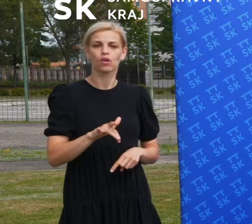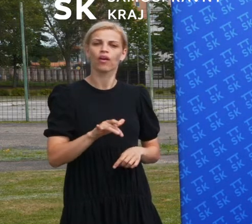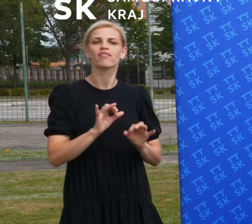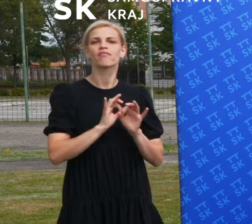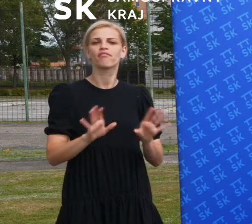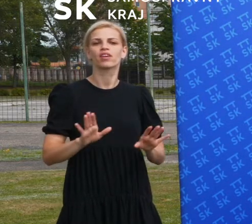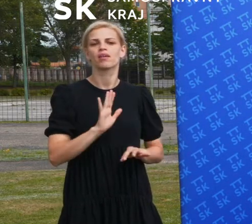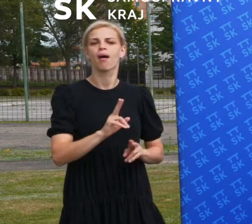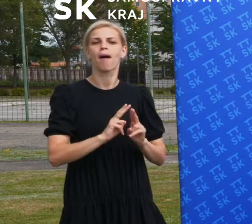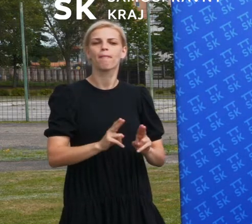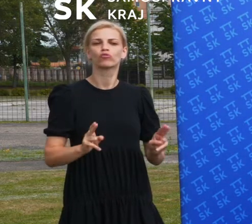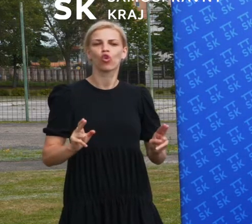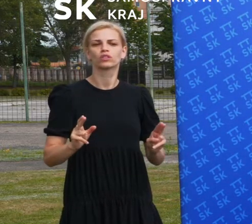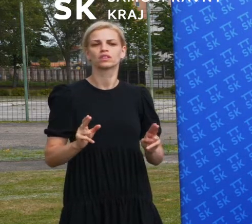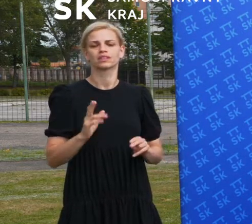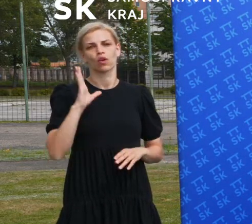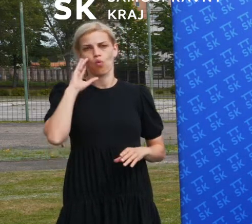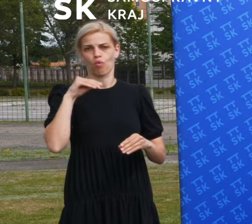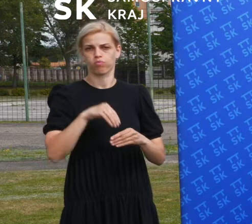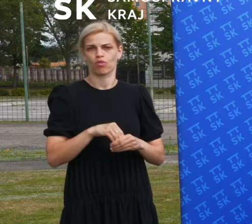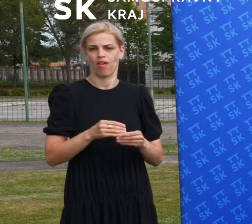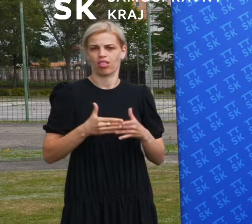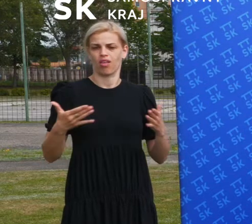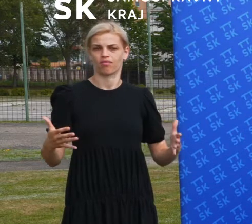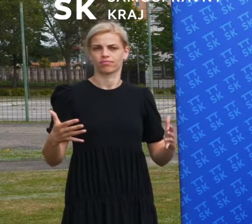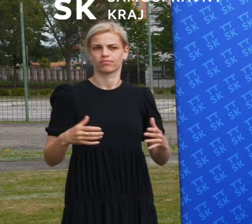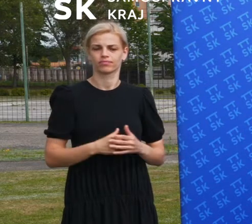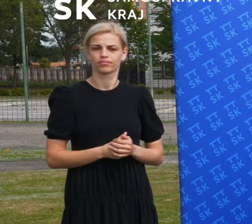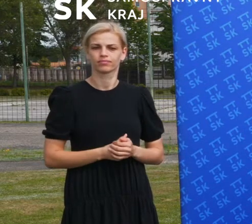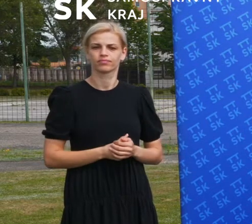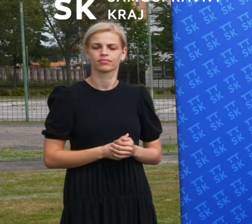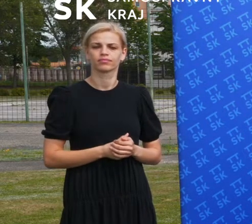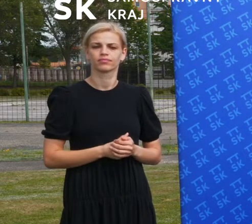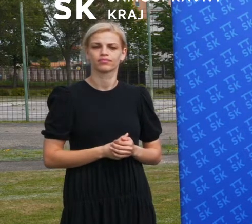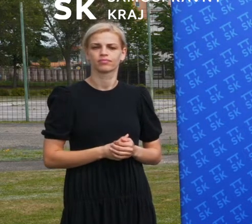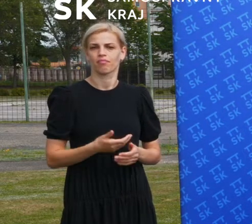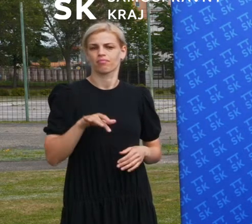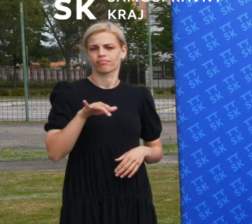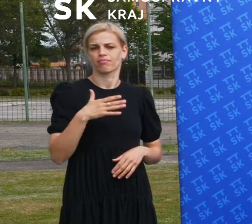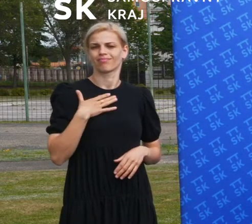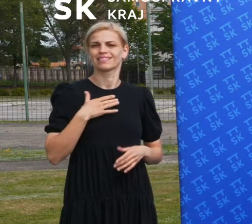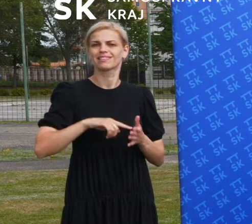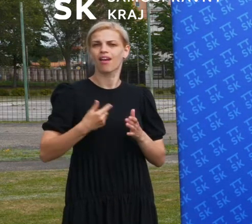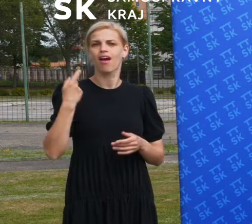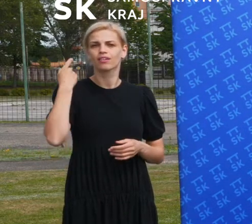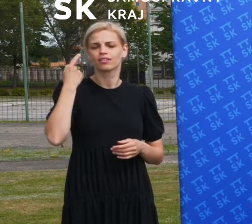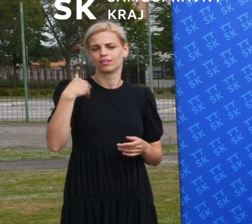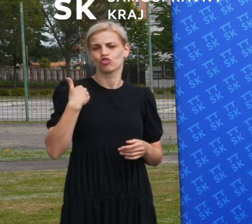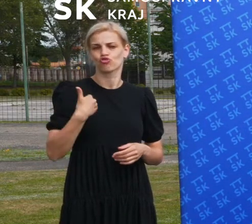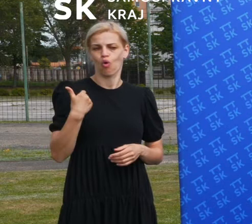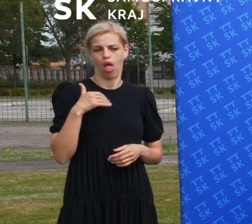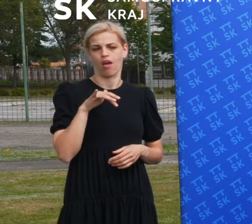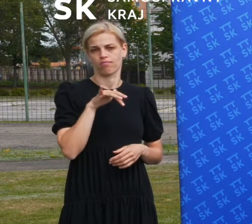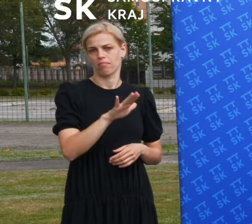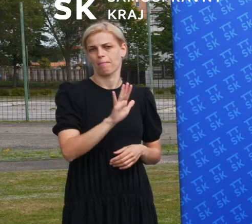väčšími ubytovacími kapacitami, ktoré majú naše stredné školy, ktoré by